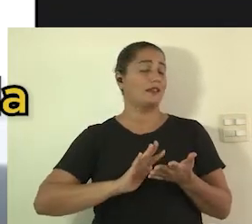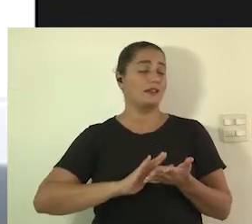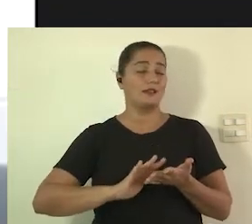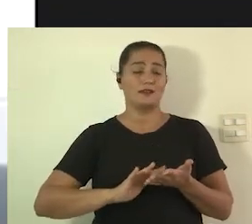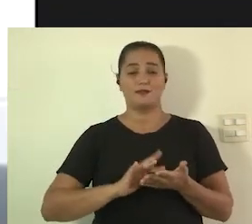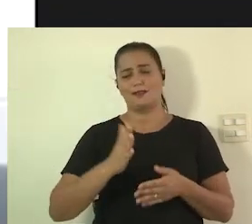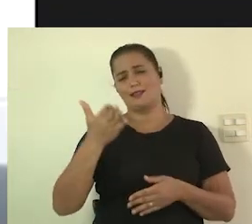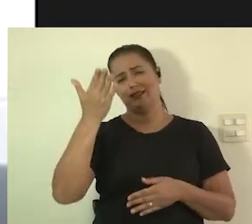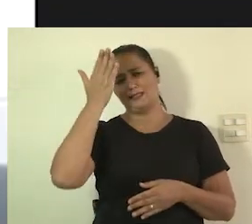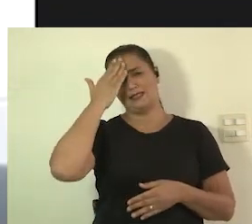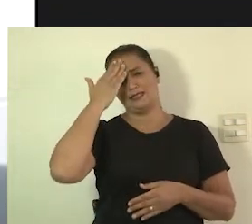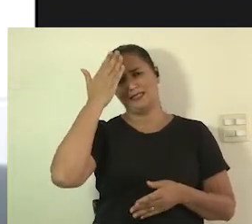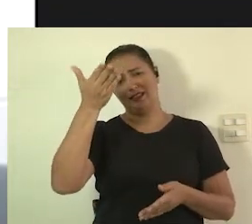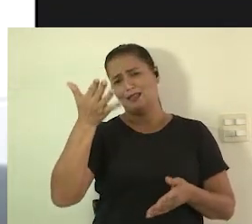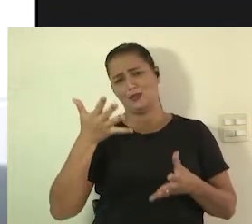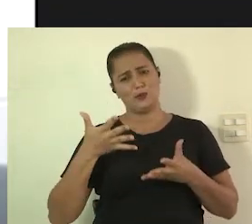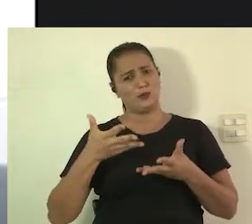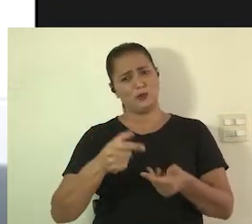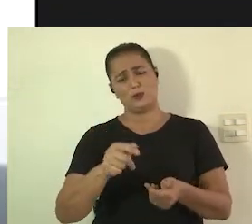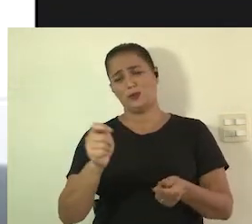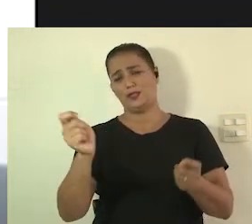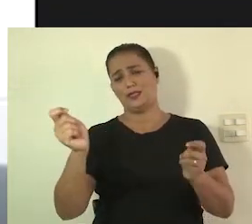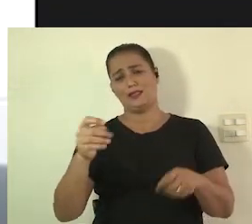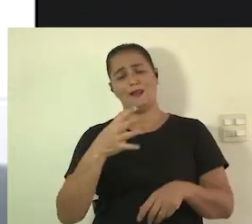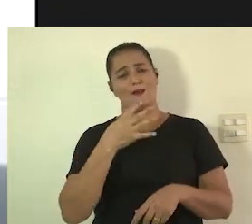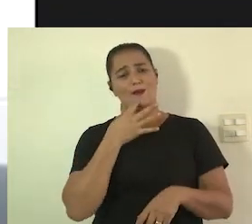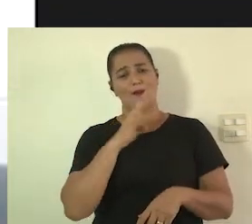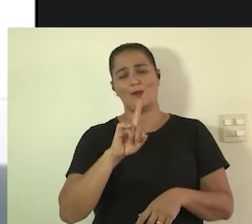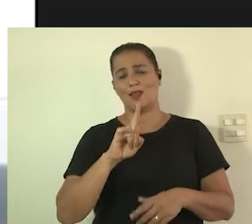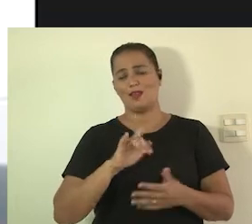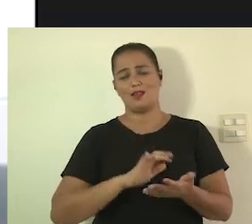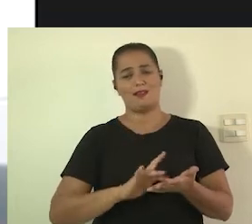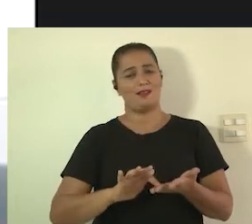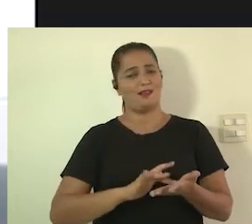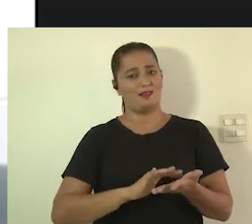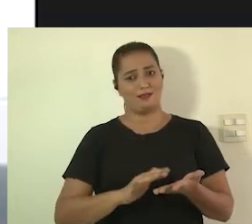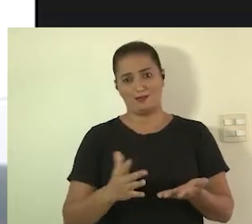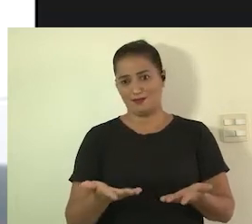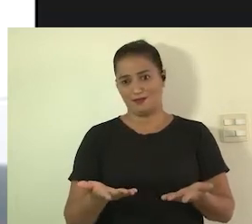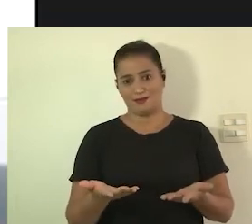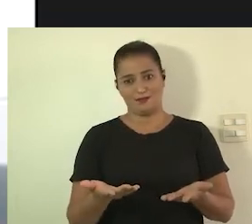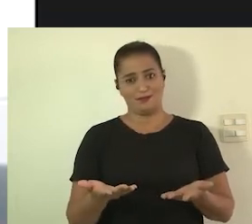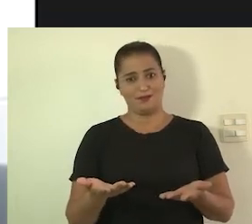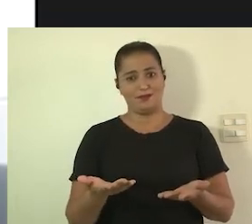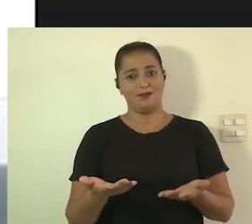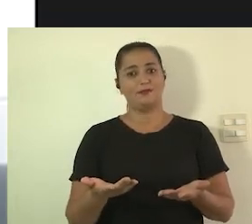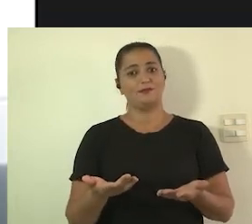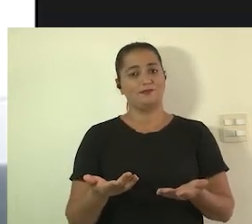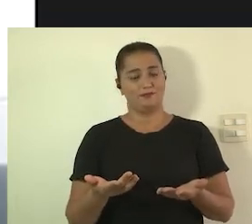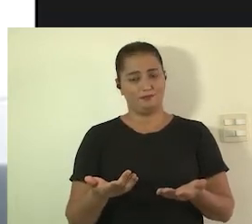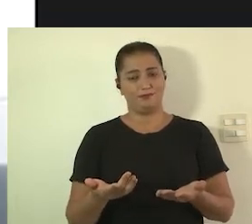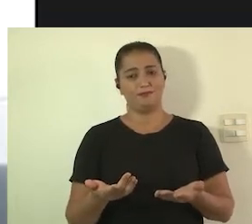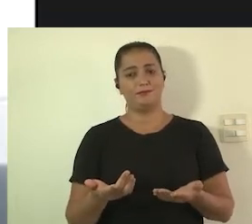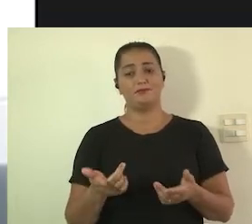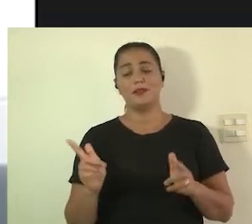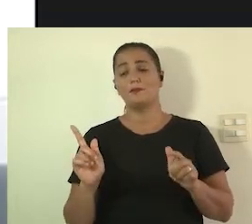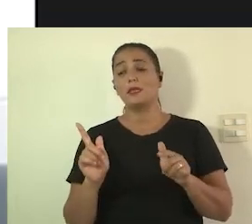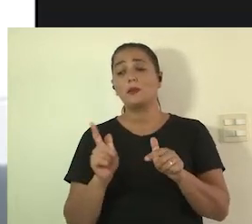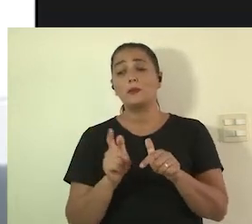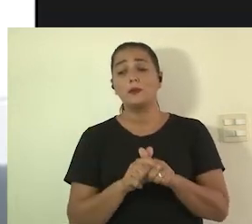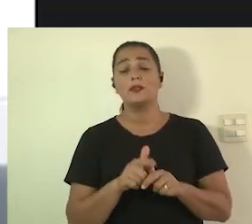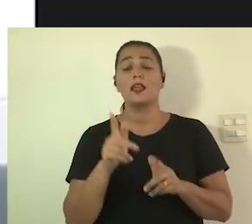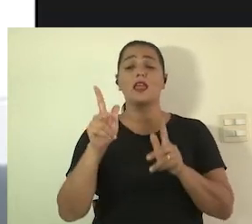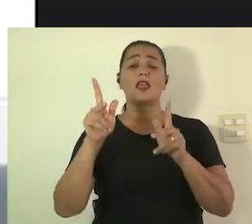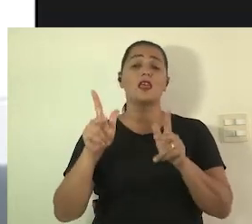visual e a gente sabe que isso não é verdade a minoria de pessoas com deficiência visual utilizam o braile e a mesma